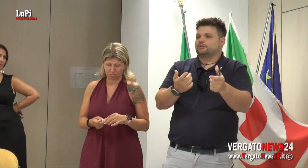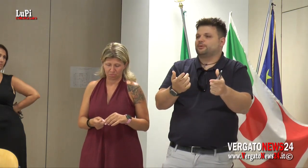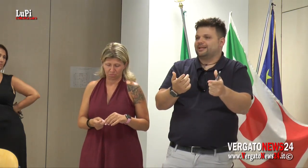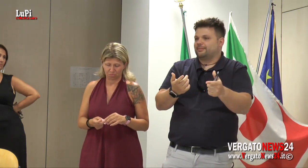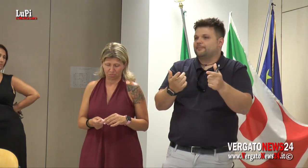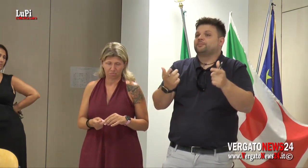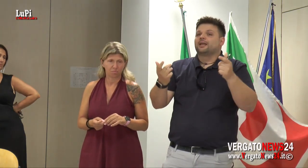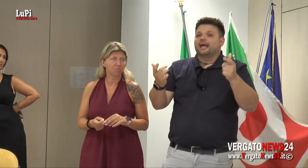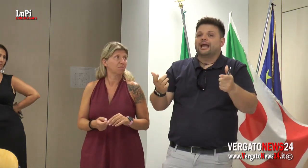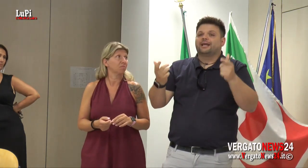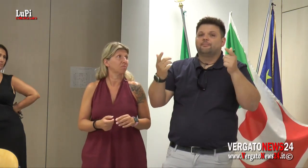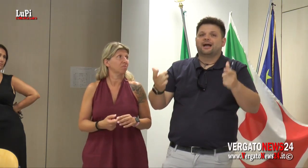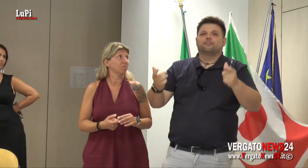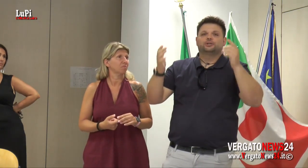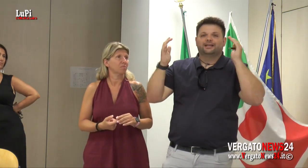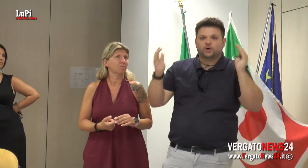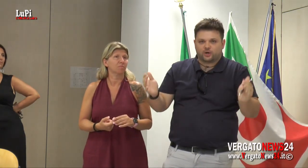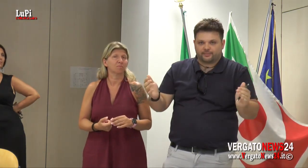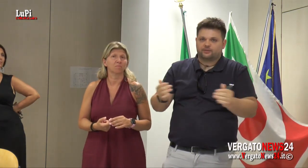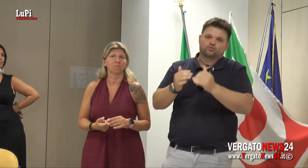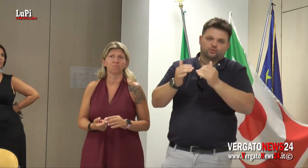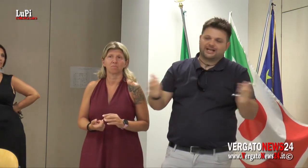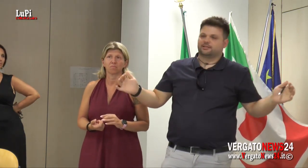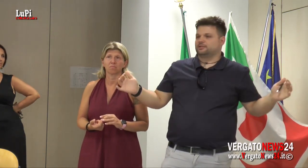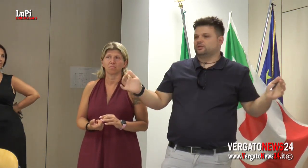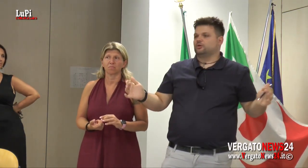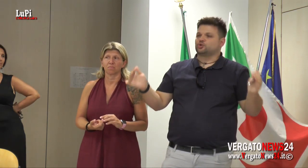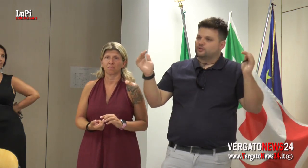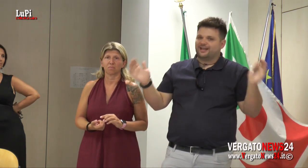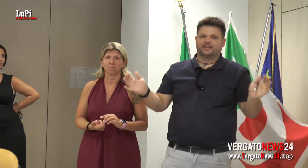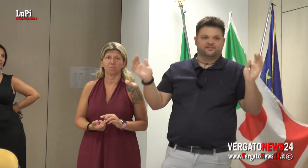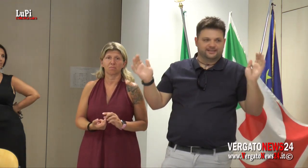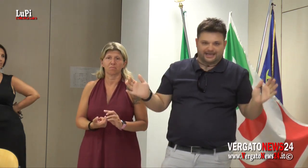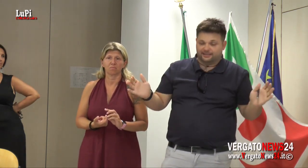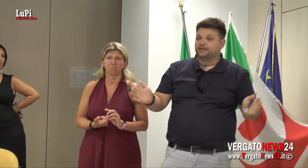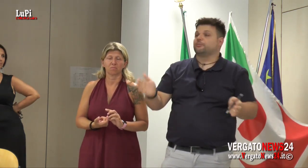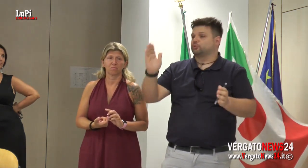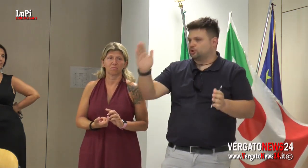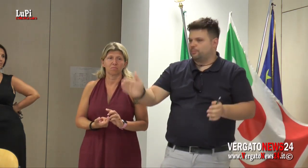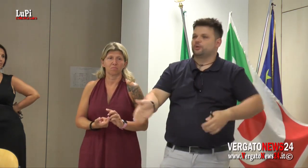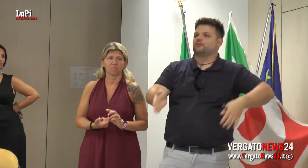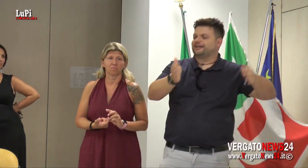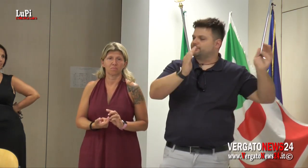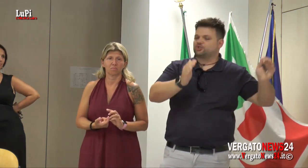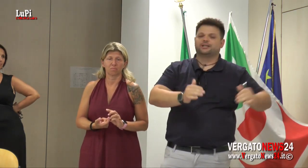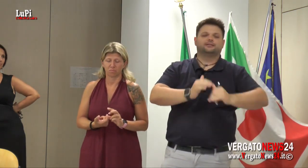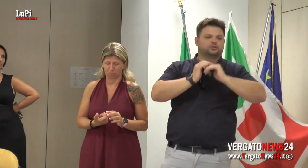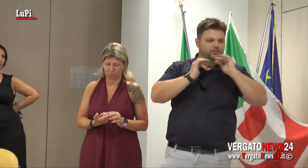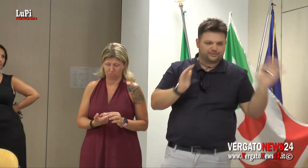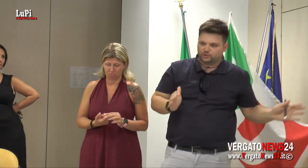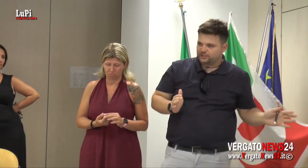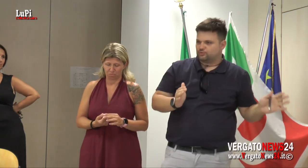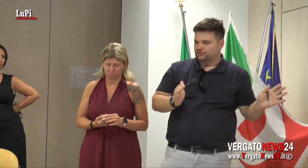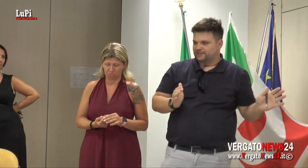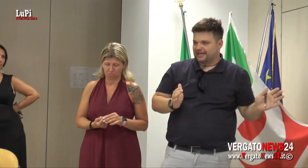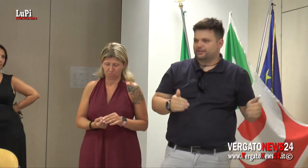Il terzo problema è che abbiamo delle norme, scusate se lo dico, che sono vecchie di 20 anni, che purtroppo i governi precedenti